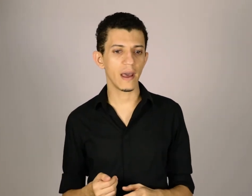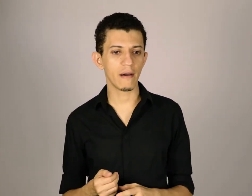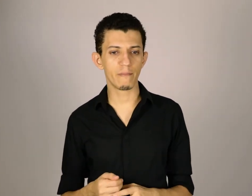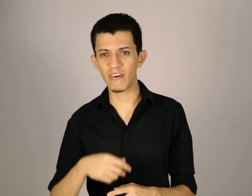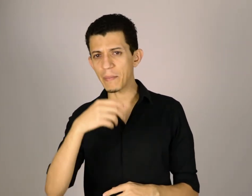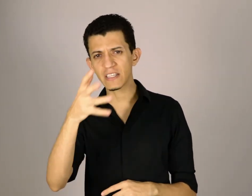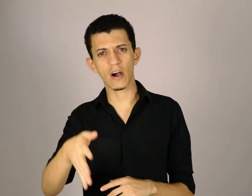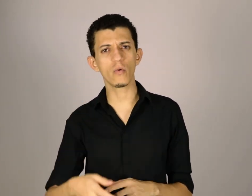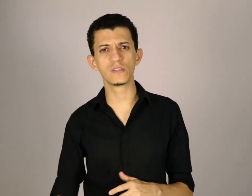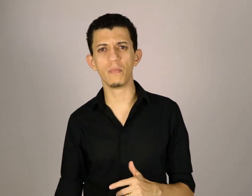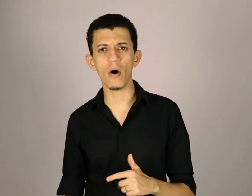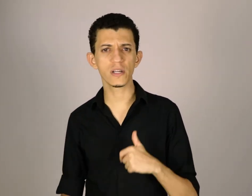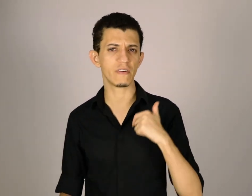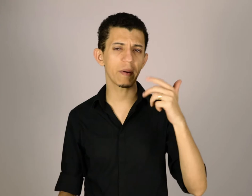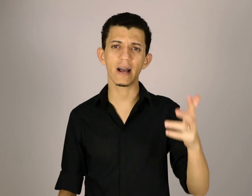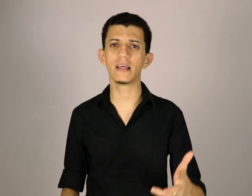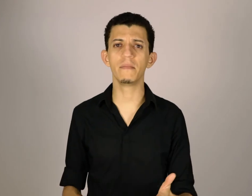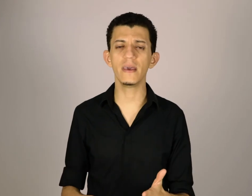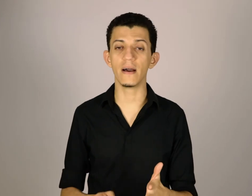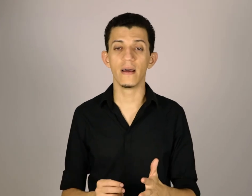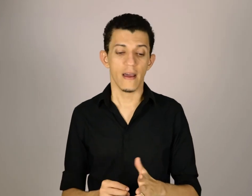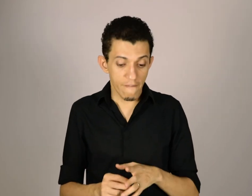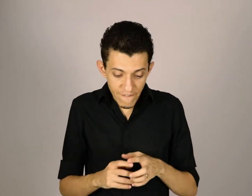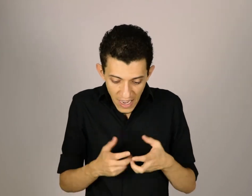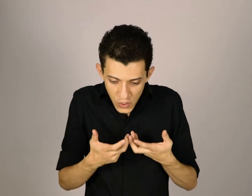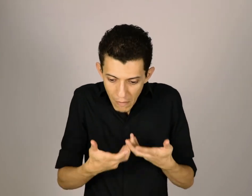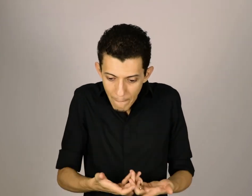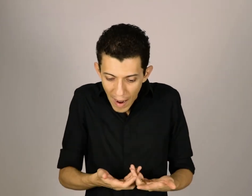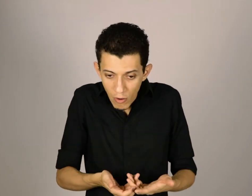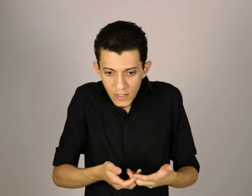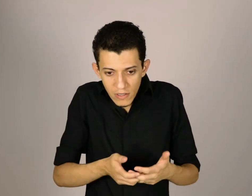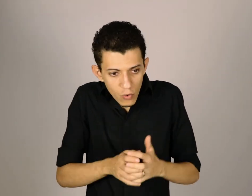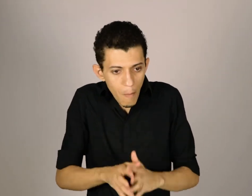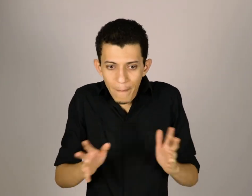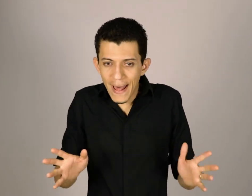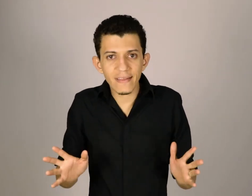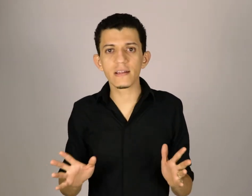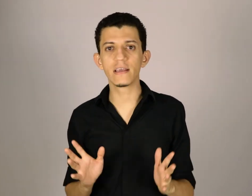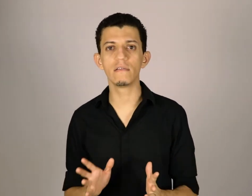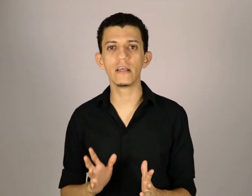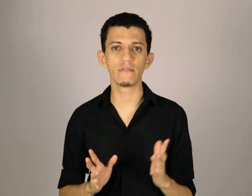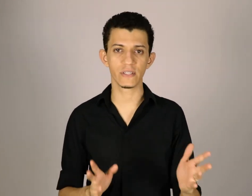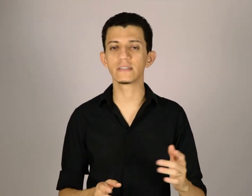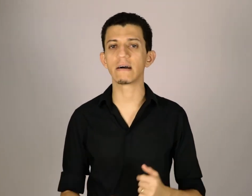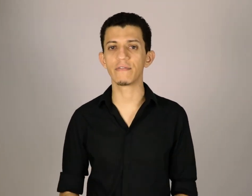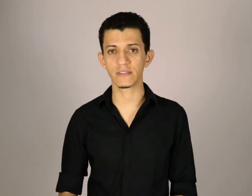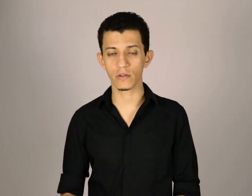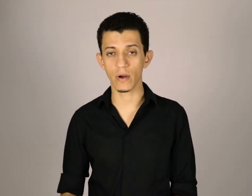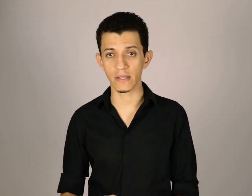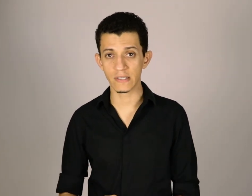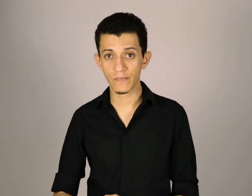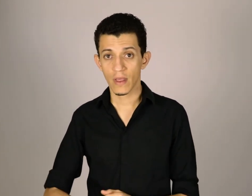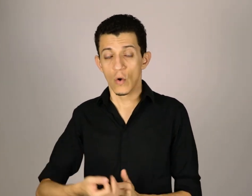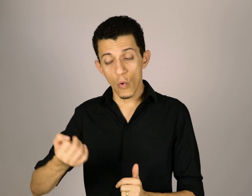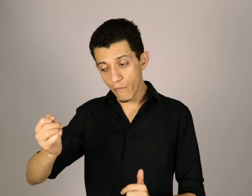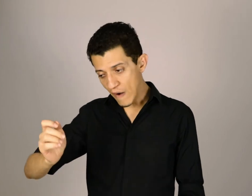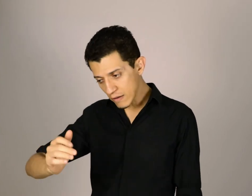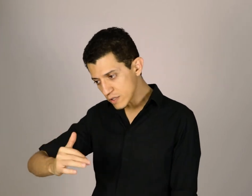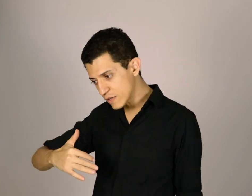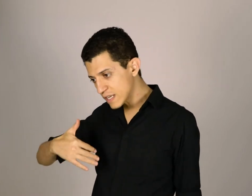vá praticar algum esporte, vá para a academia, faça uma pausa completa daquilo ali que você estava fazendo antes, o fato de você